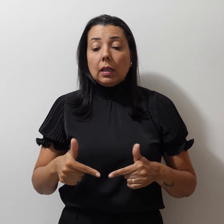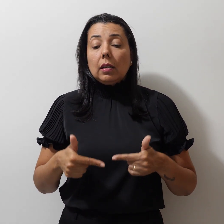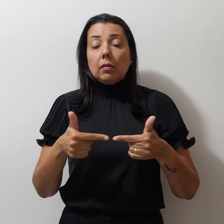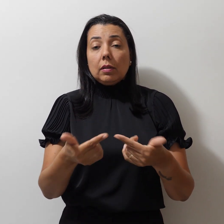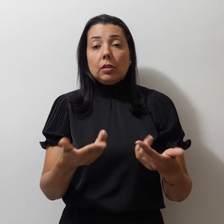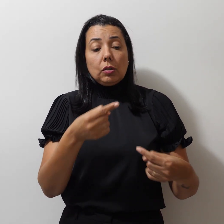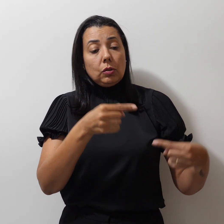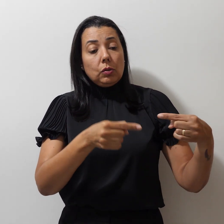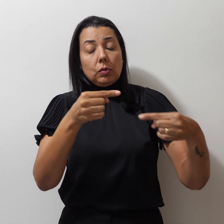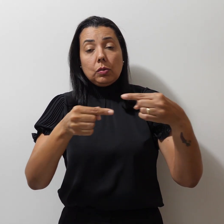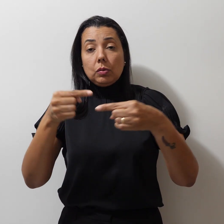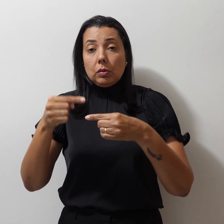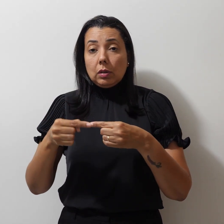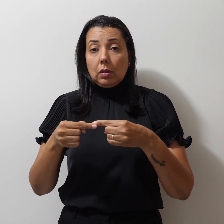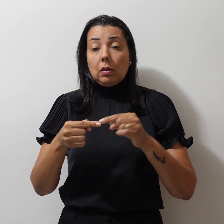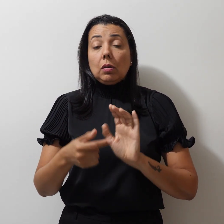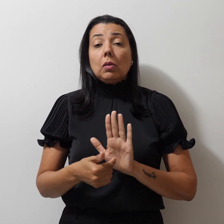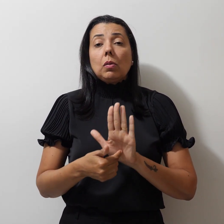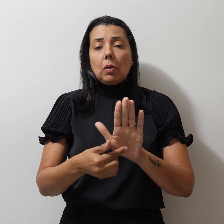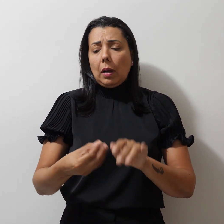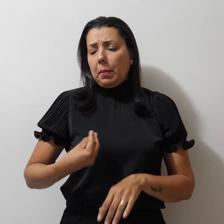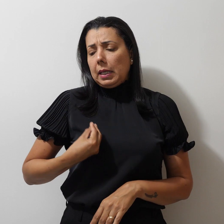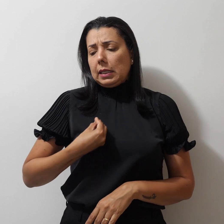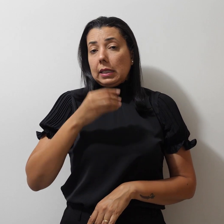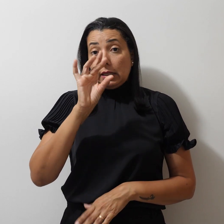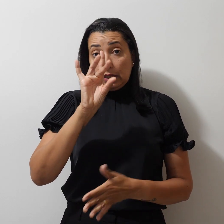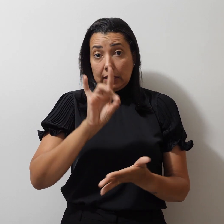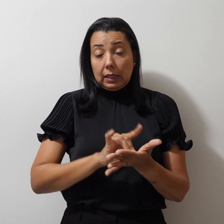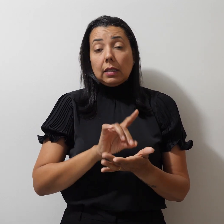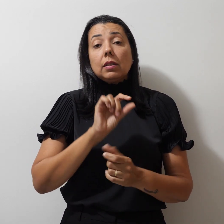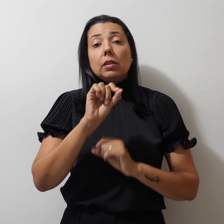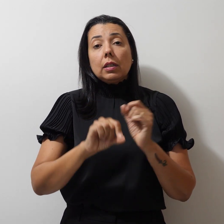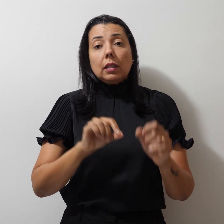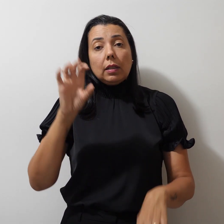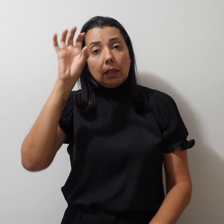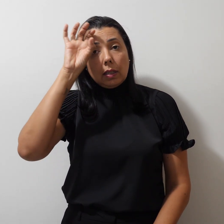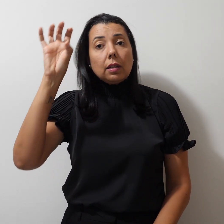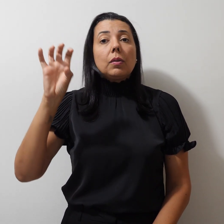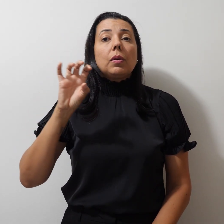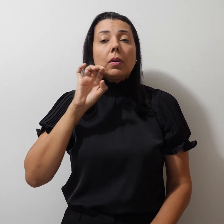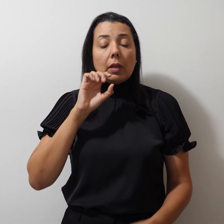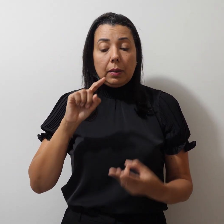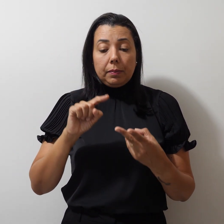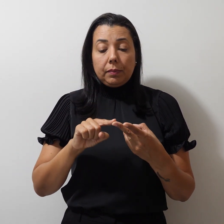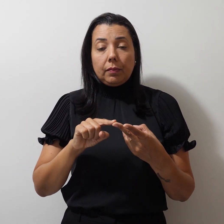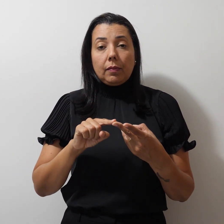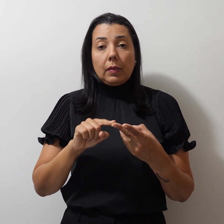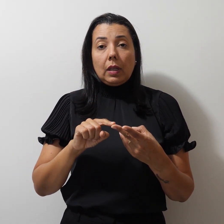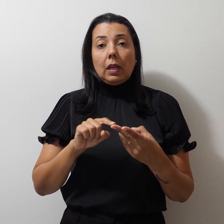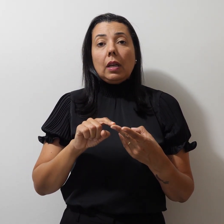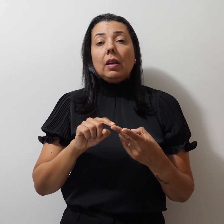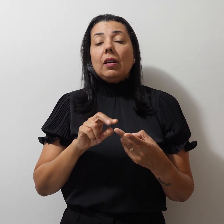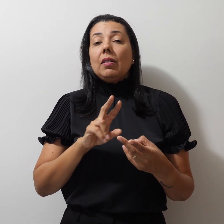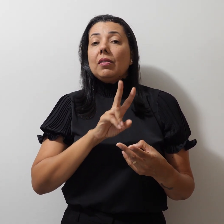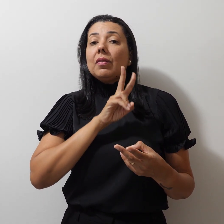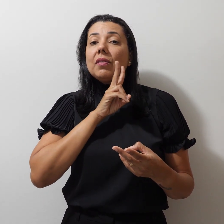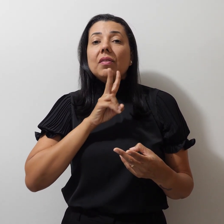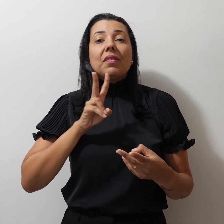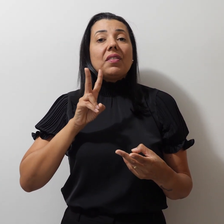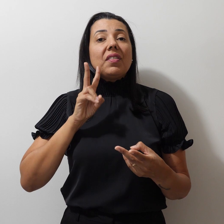discussão. Com a presença confirmada de Érica Cocay, Reginaldo Veras e do relator